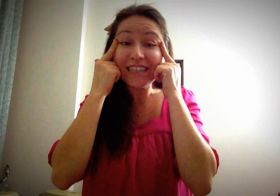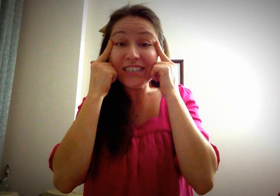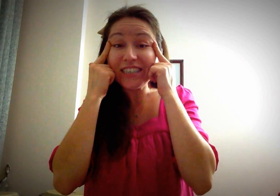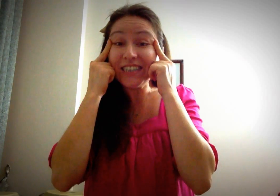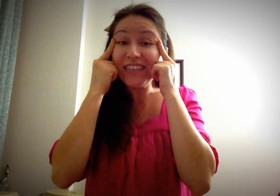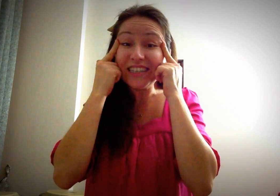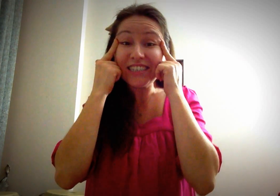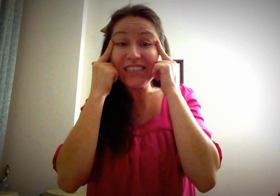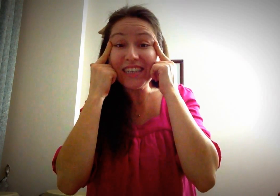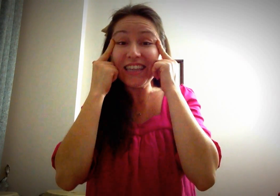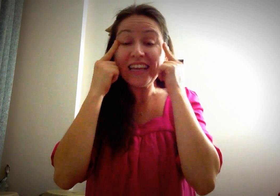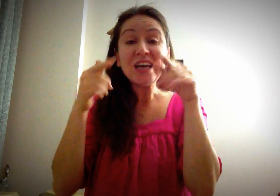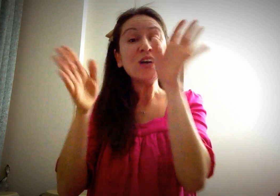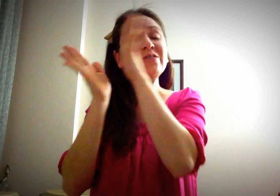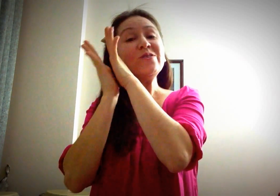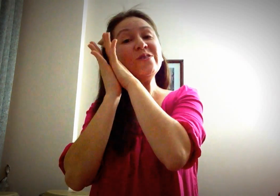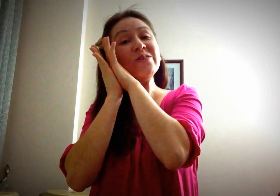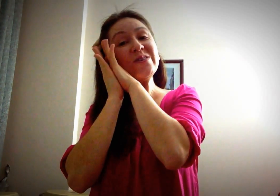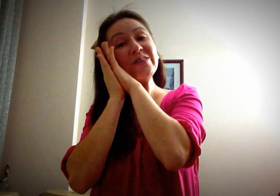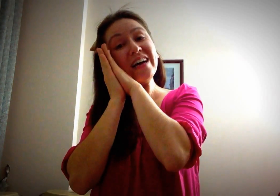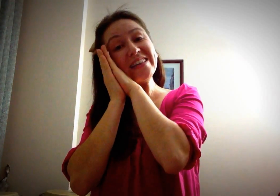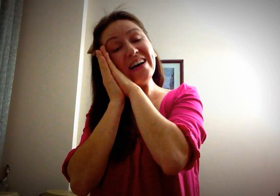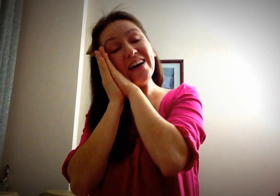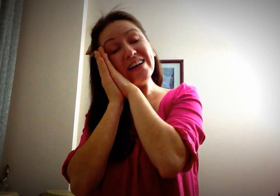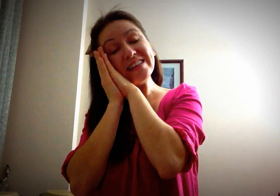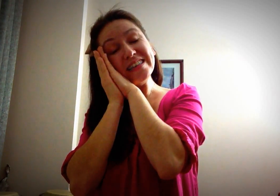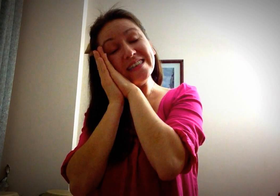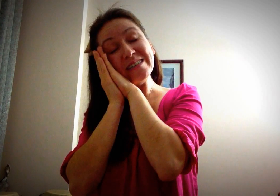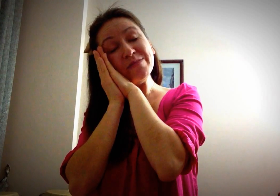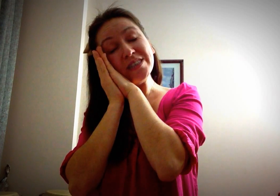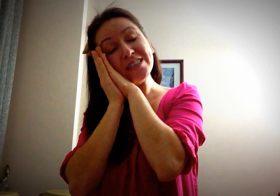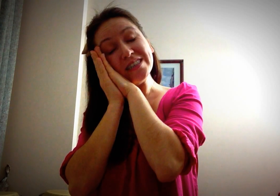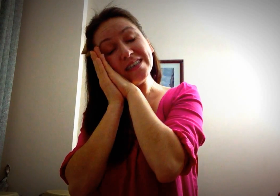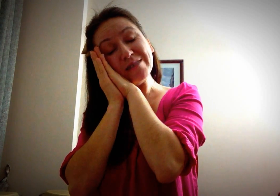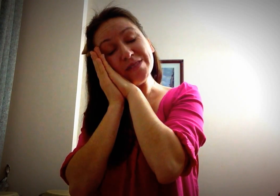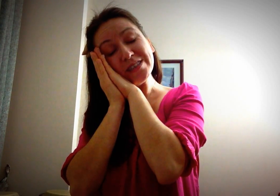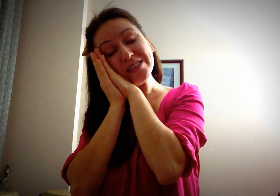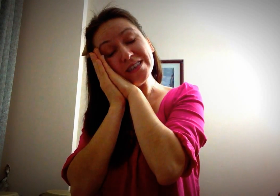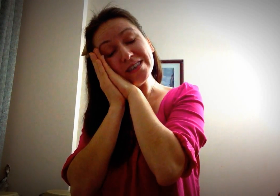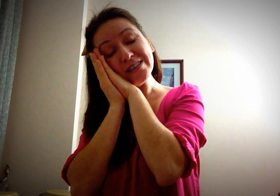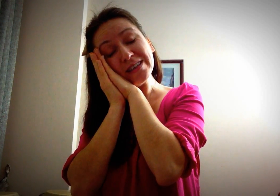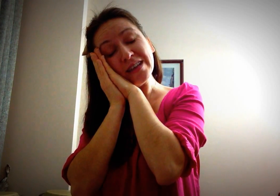ışıl ışıl uykuya daldı. Mışıl mışıl,